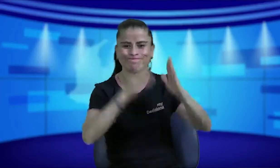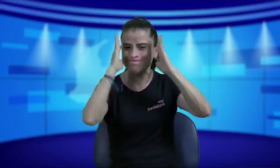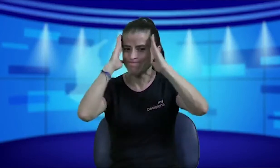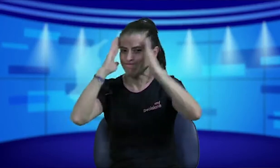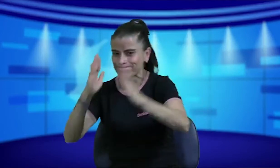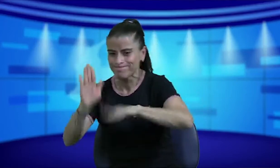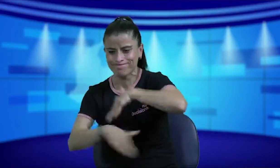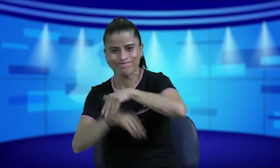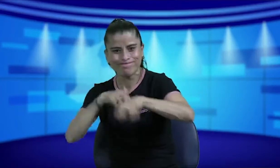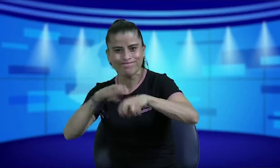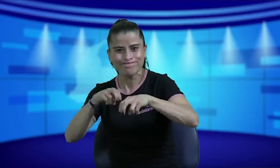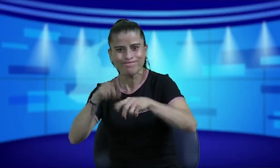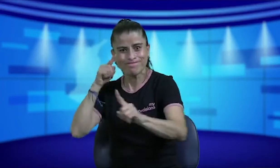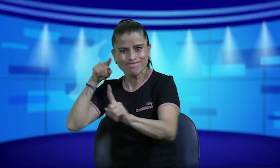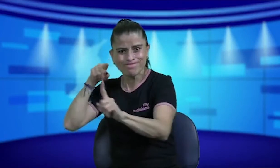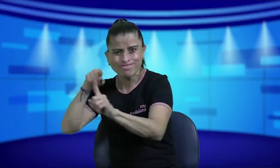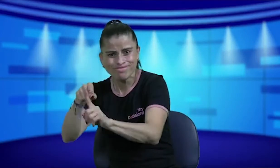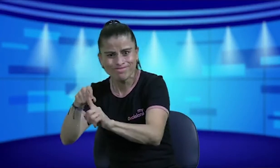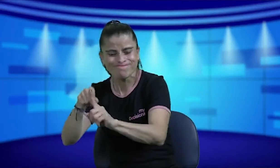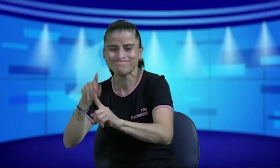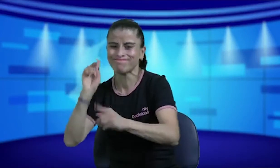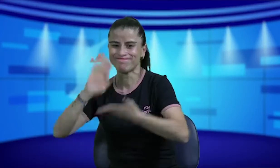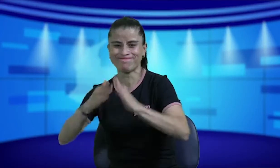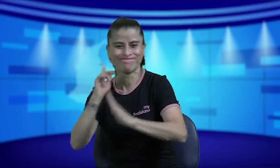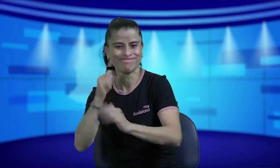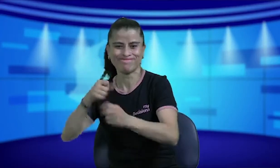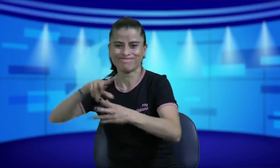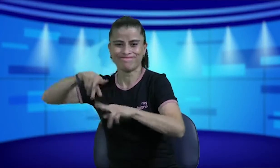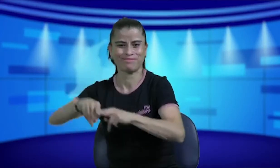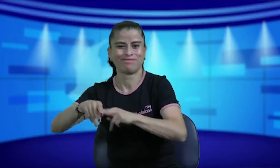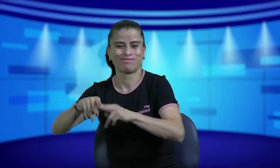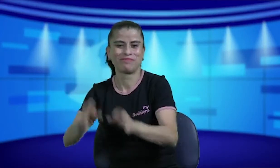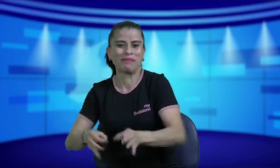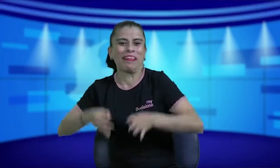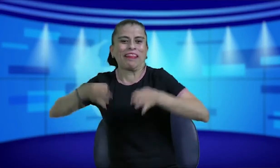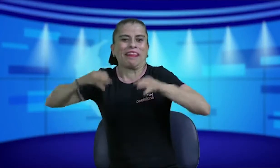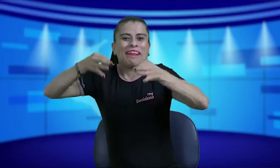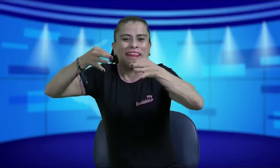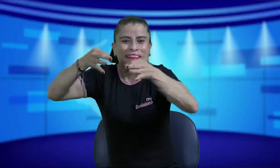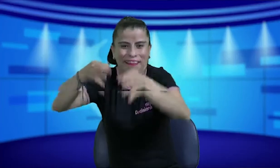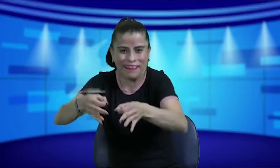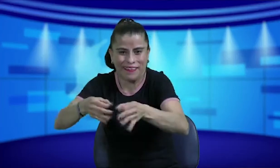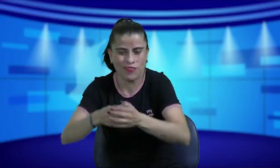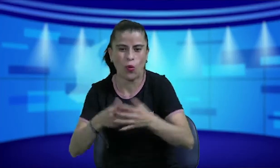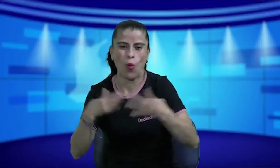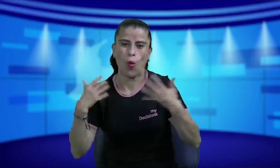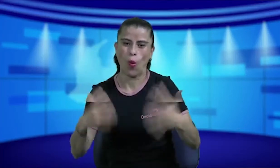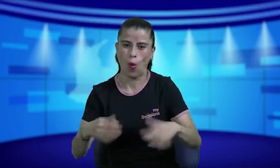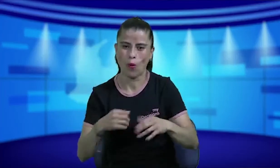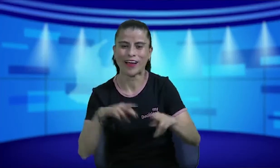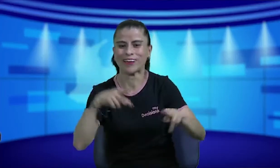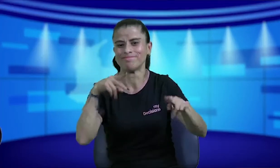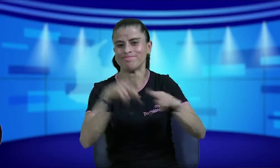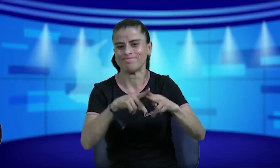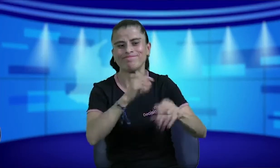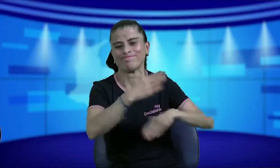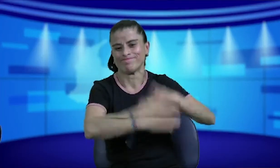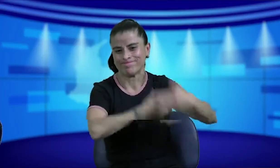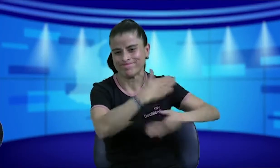hubo también el paro nacional el Ministerio de Transporte no pudo enfocarse en este tema y se aplazó entonces